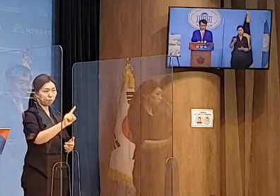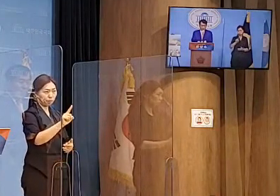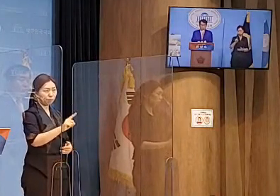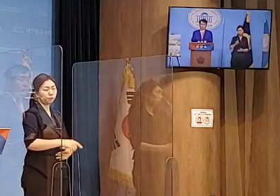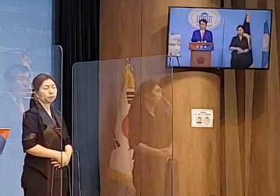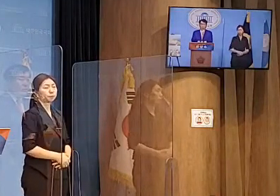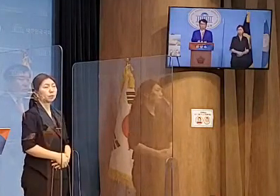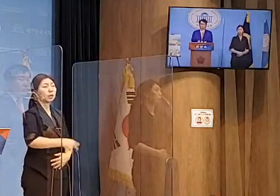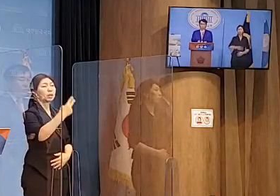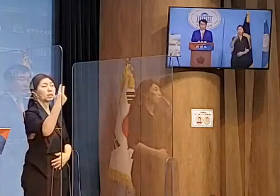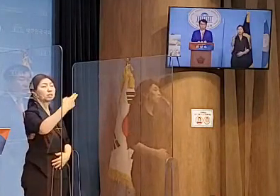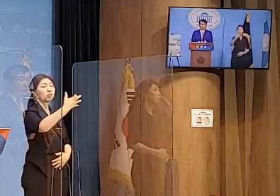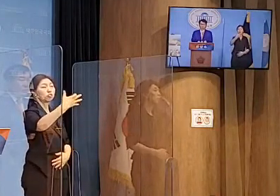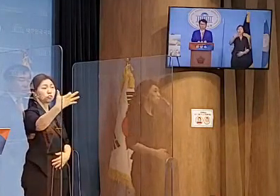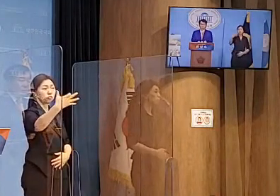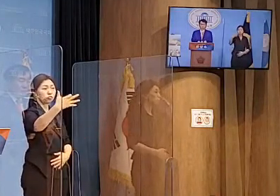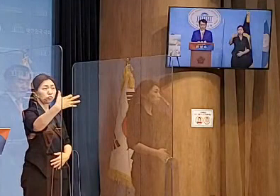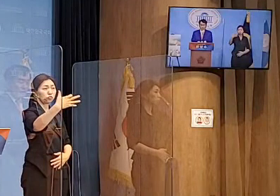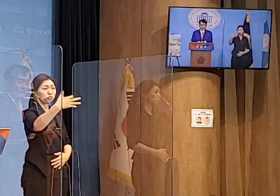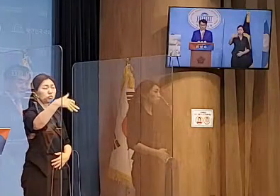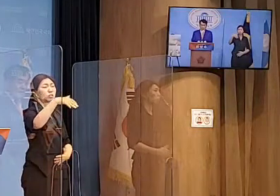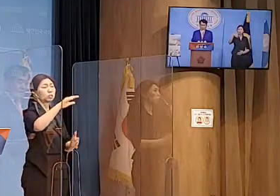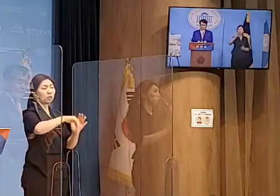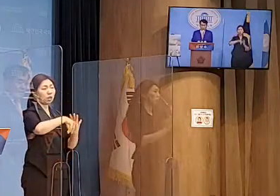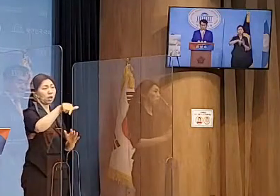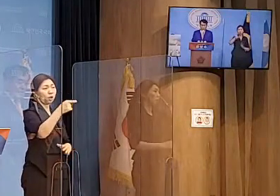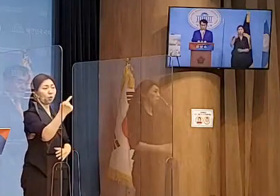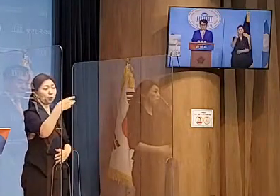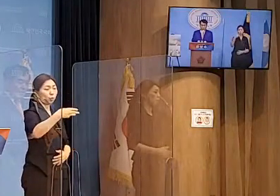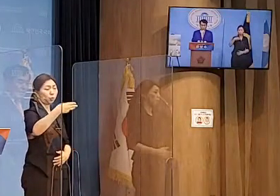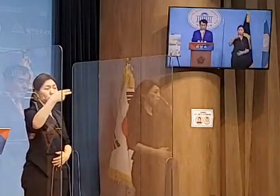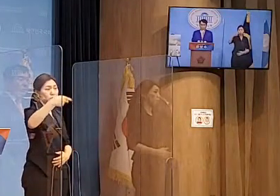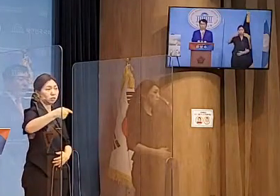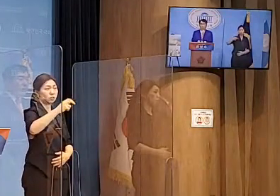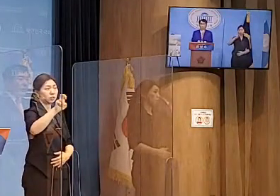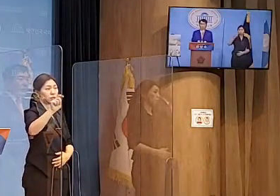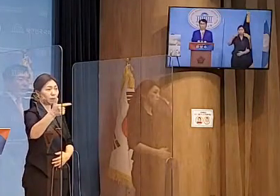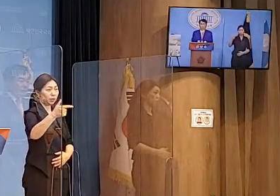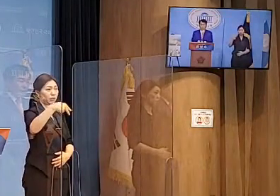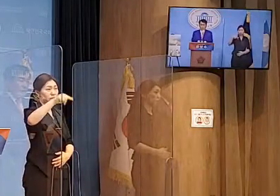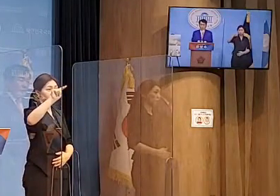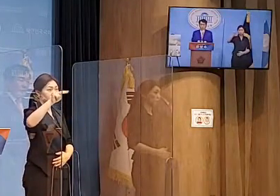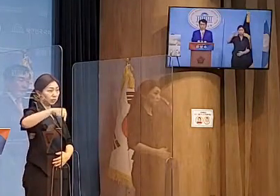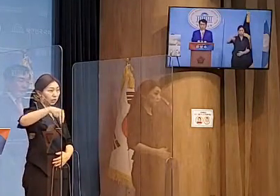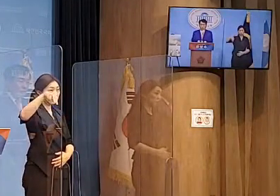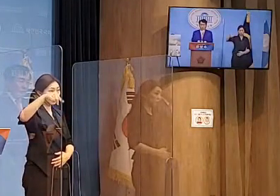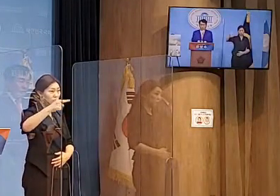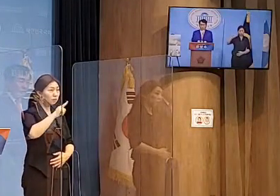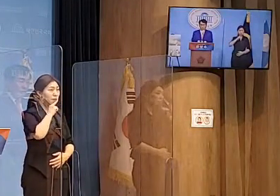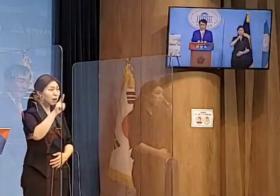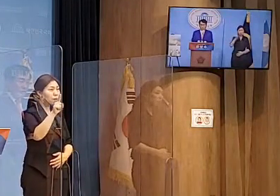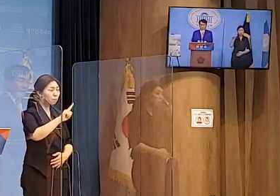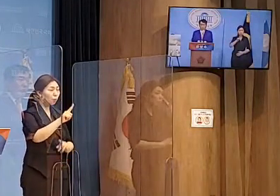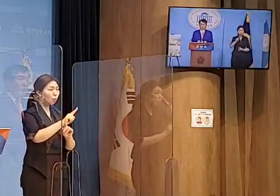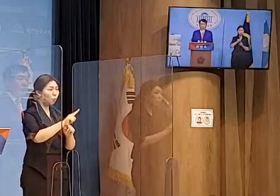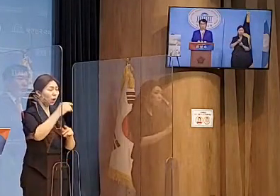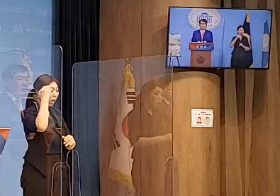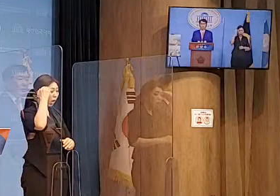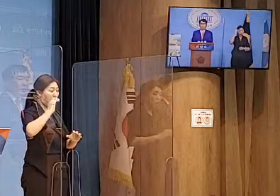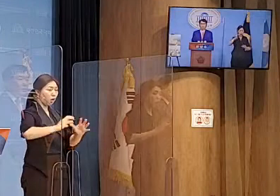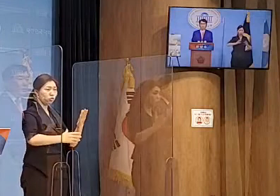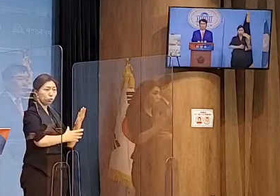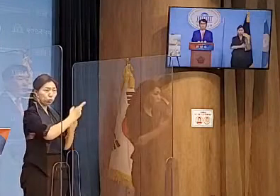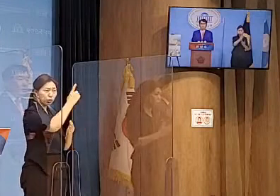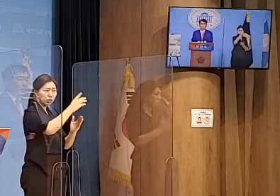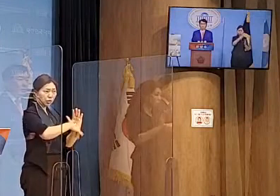2009년 오드만삭스는 우리나라가 통일이 되면 2050년에는